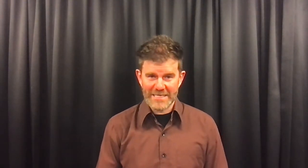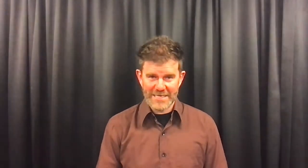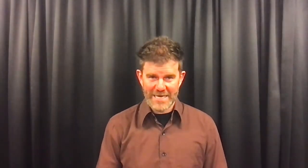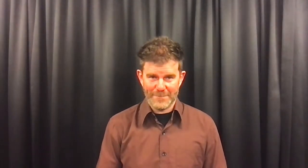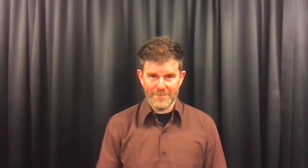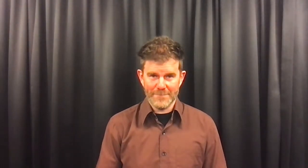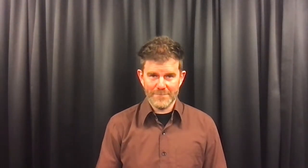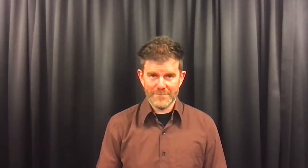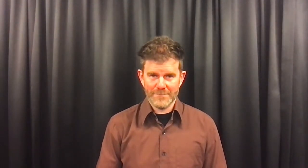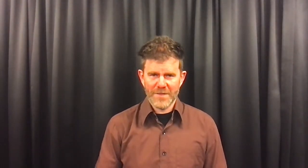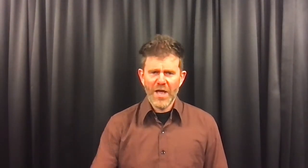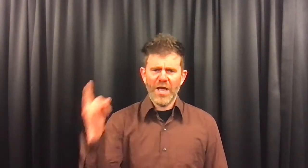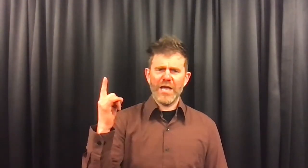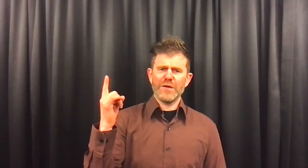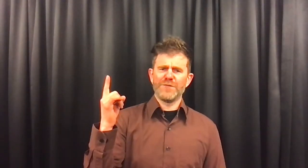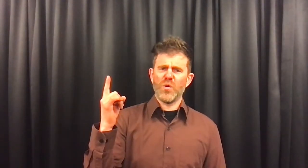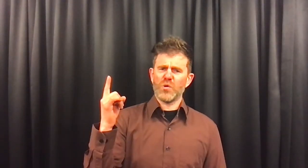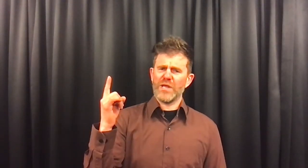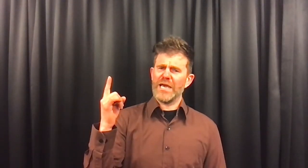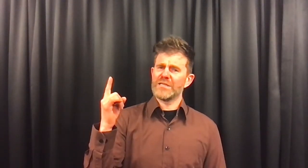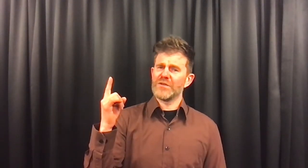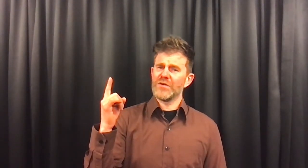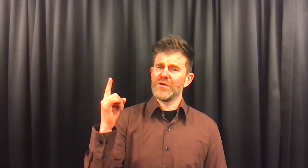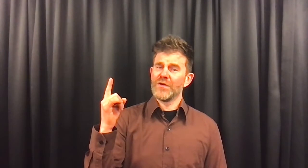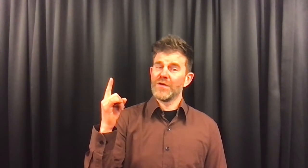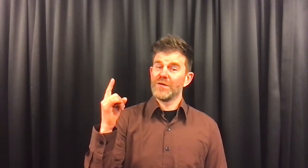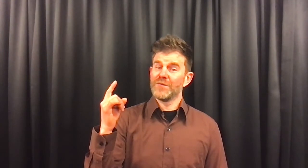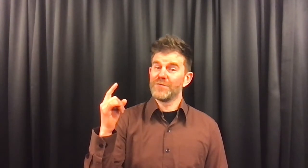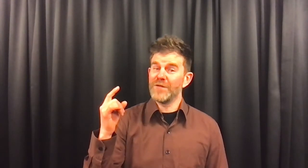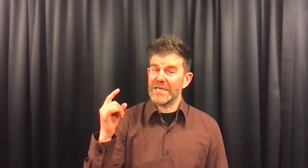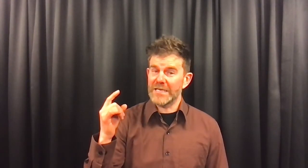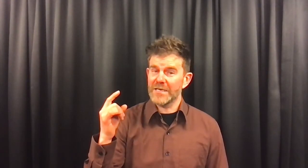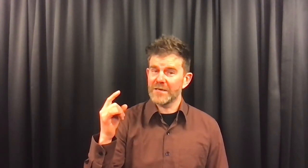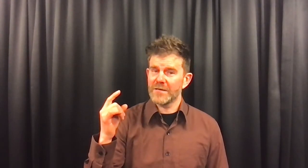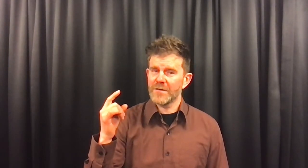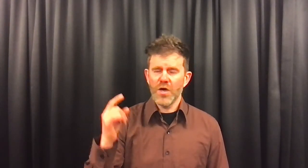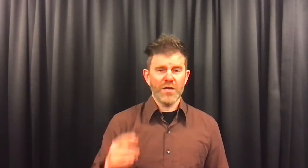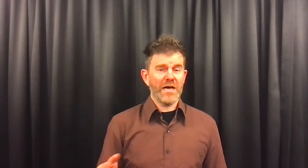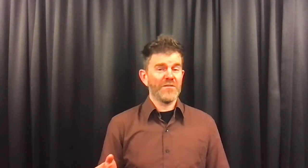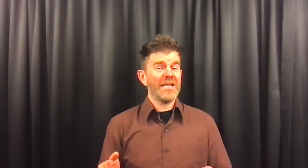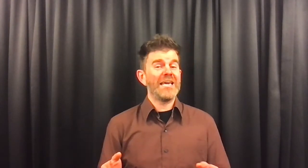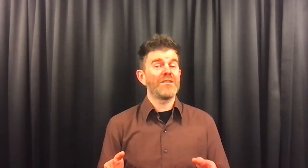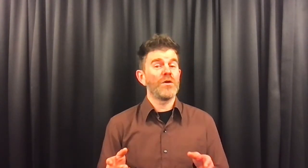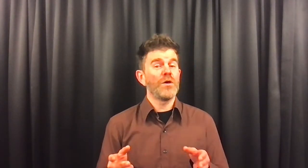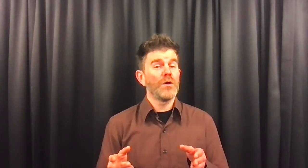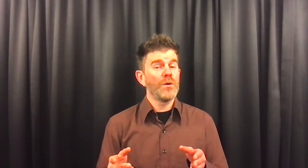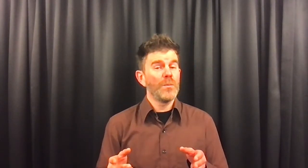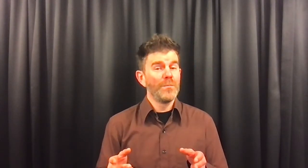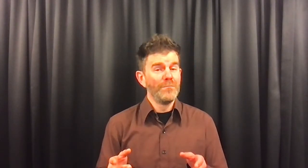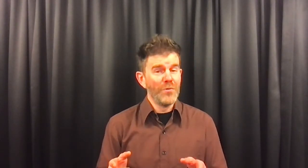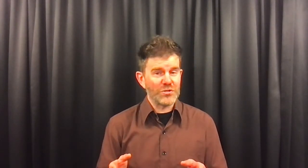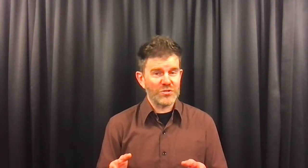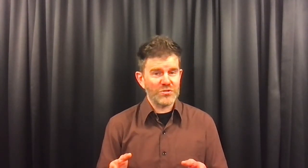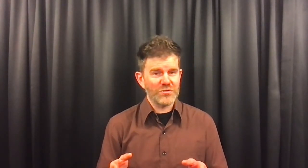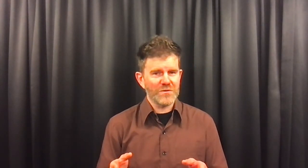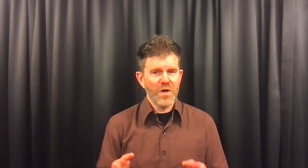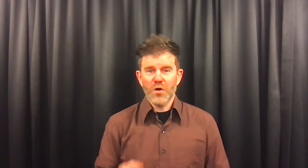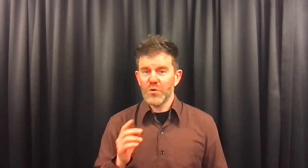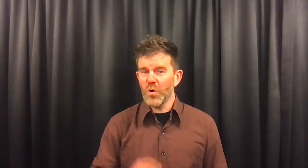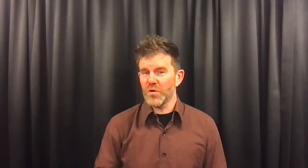naam. Eén vogel heette Vink. Een ander heette Mus. Nog een